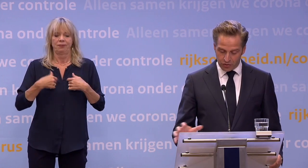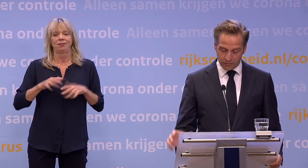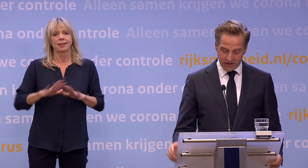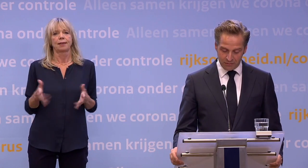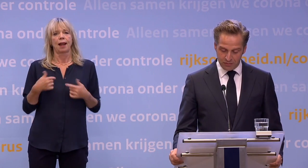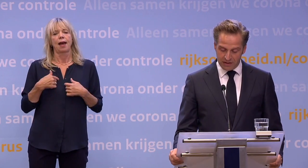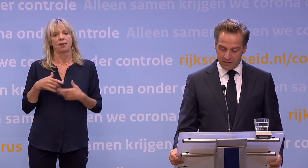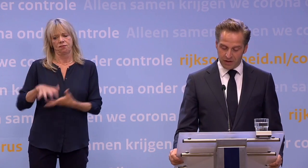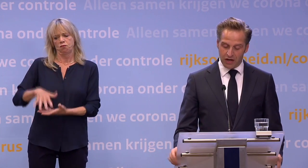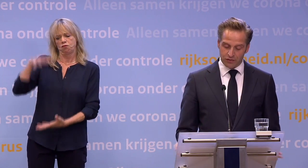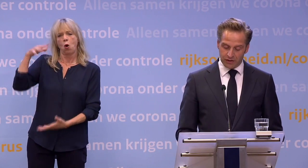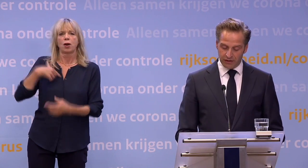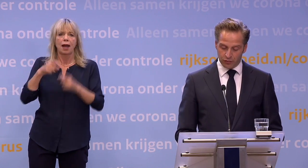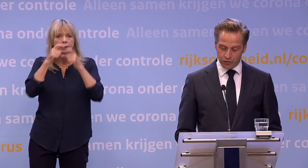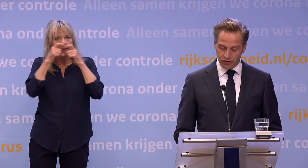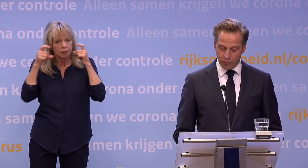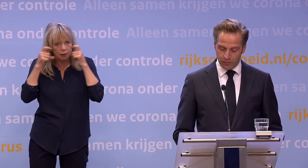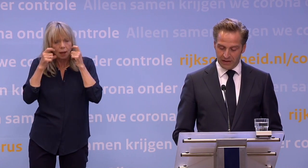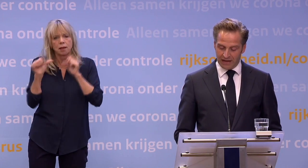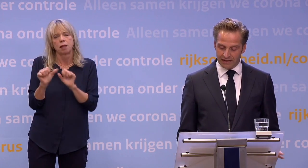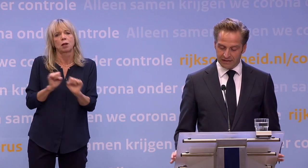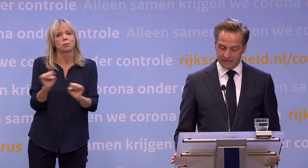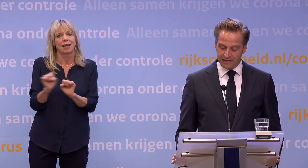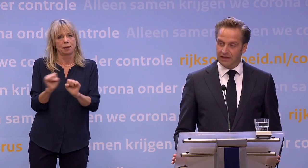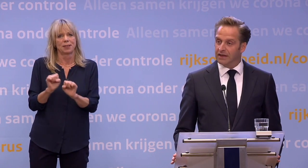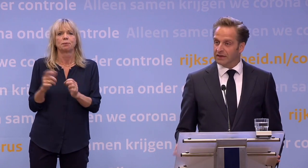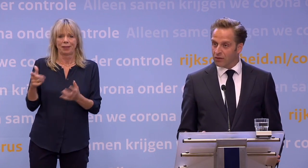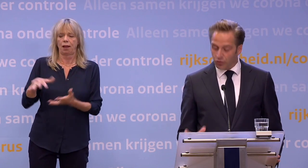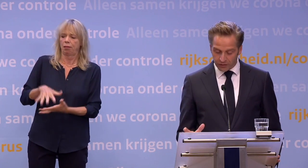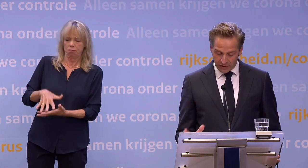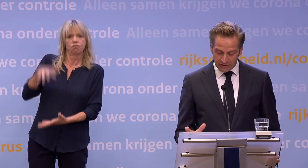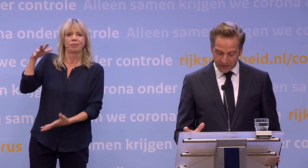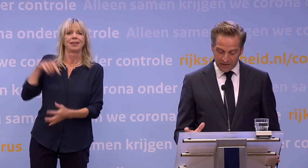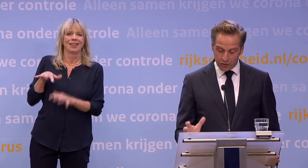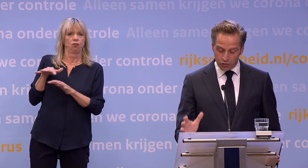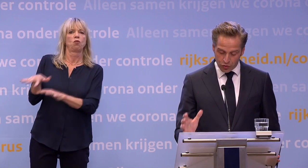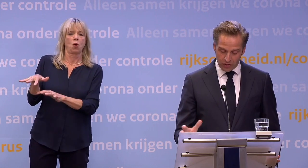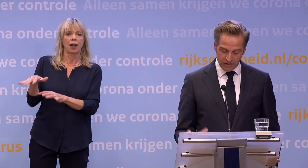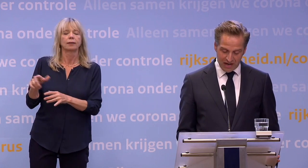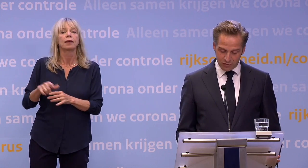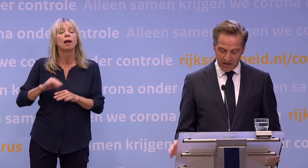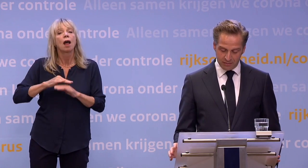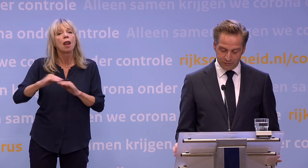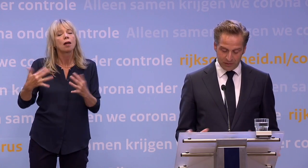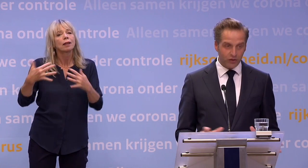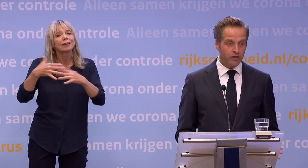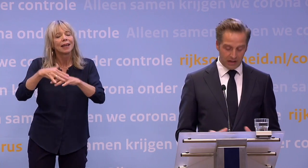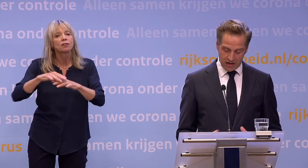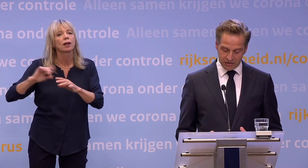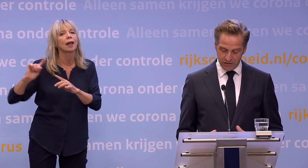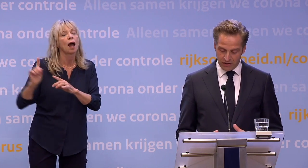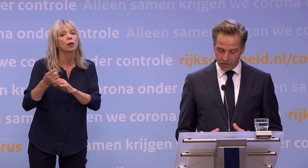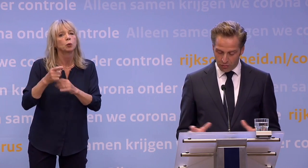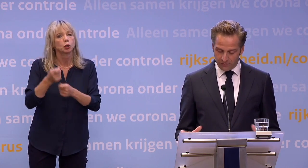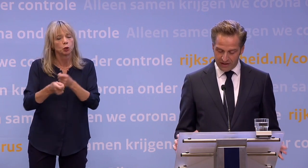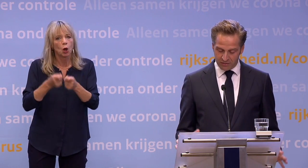...en andere persoonlijke beschermingsmiddelen... de pakhuizen van het Landelijk Consortium Hulpmiddelen aangelegd. Daarom komt het Landelijk Netwerk Acute Zorg... ...in samenspraak met verpleegkundigen